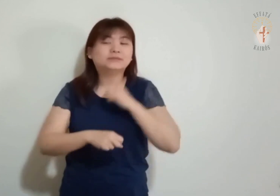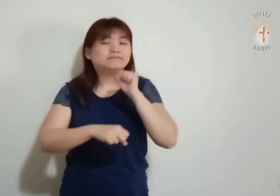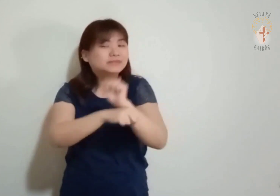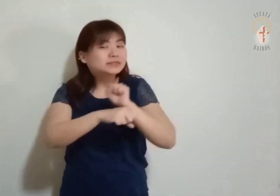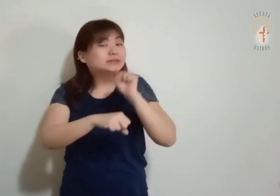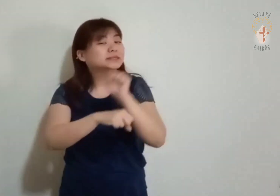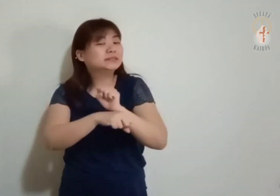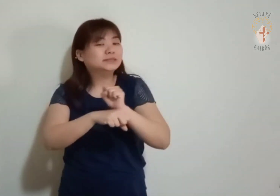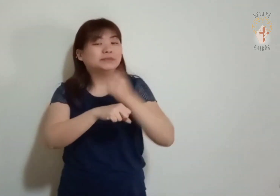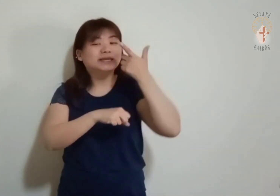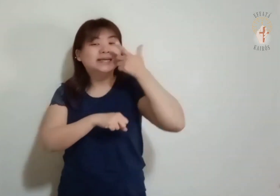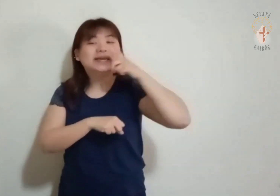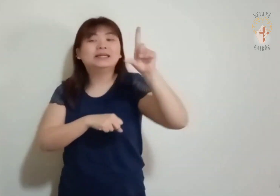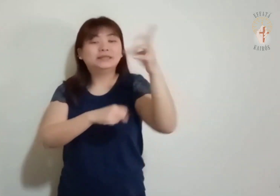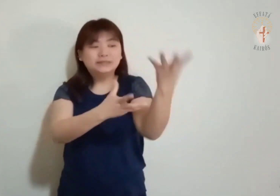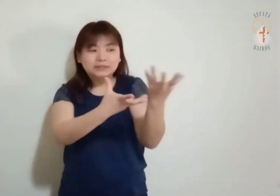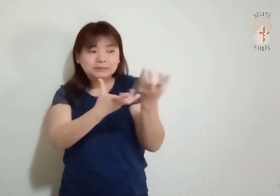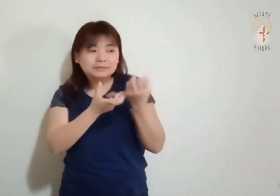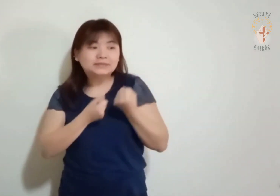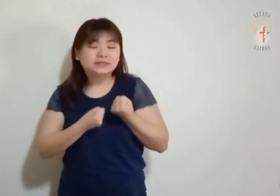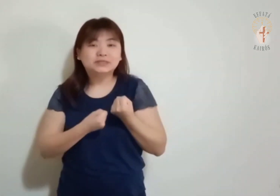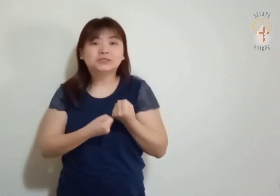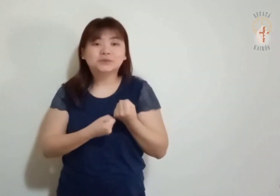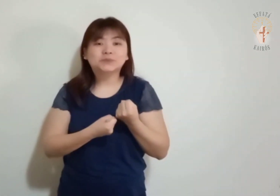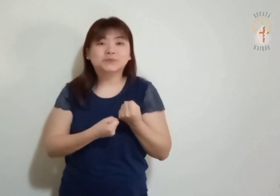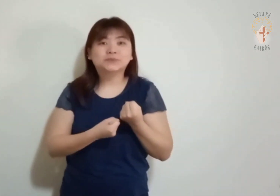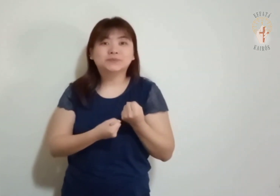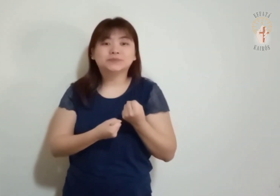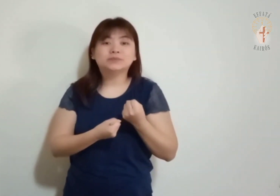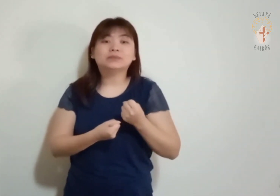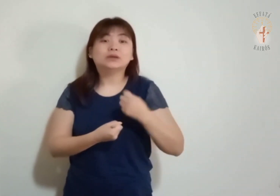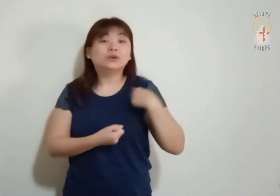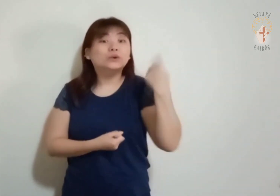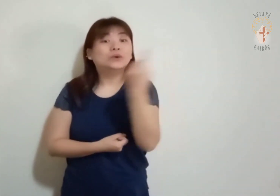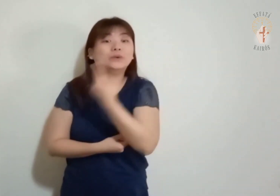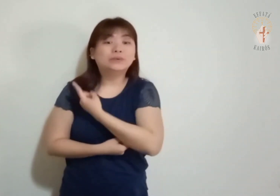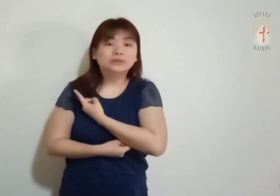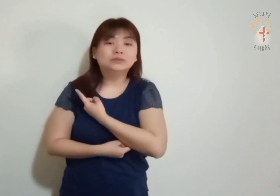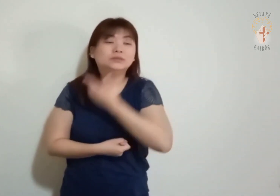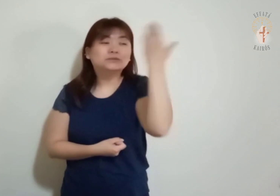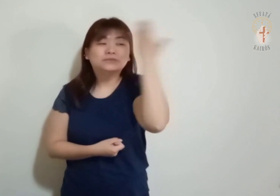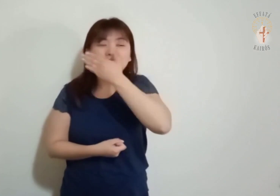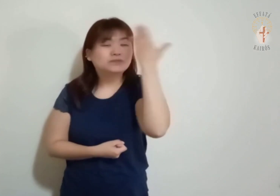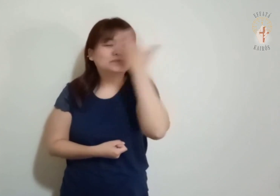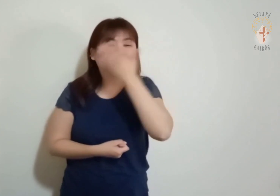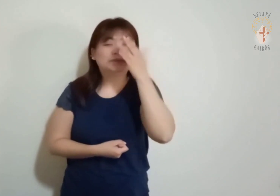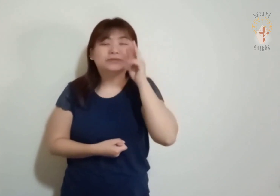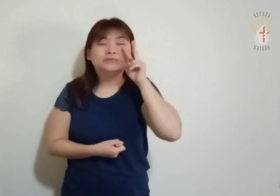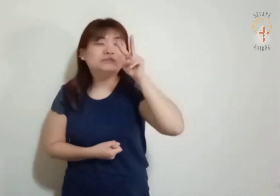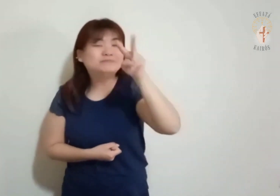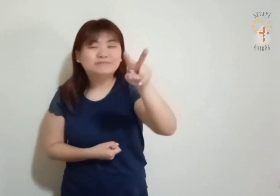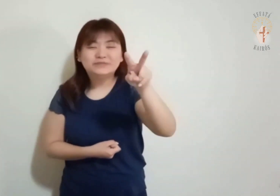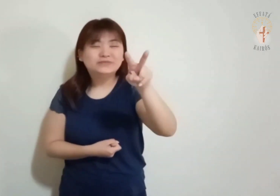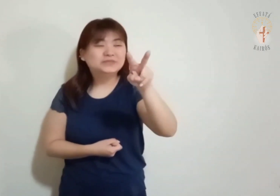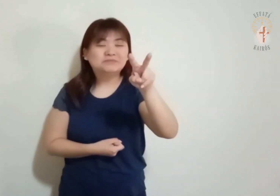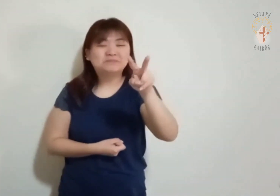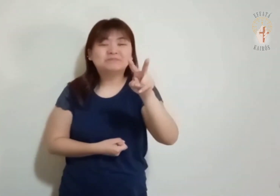ainda se espera. A convicção acerca de realidades